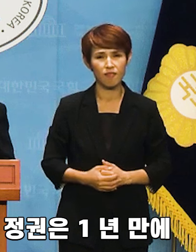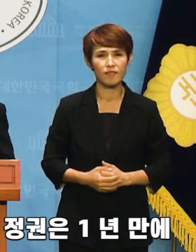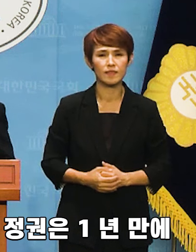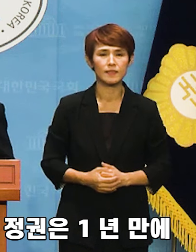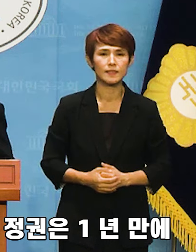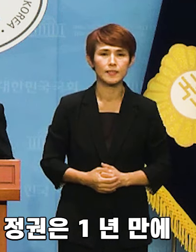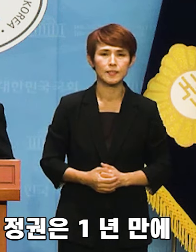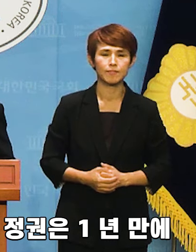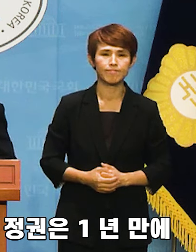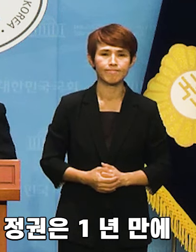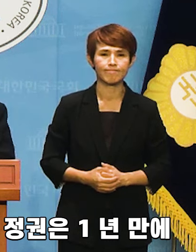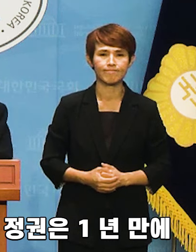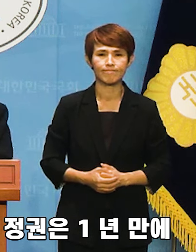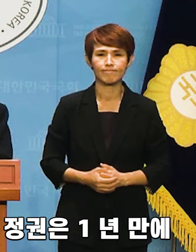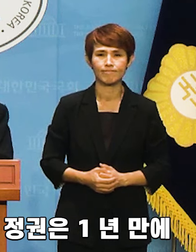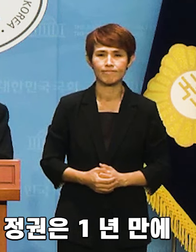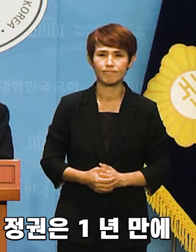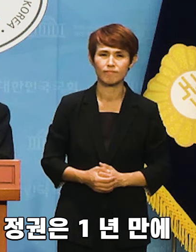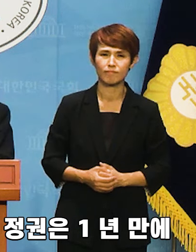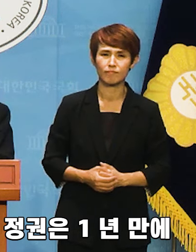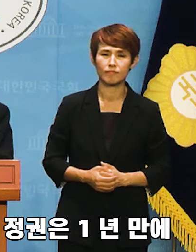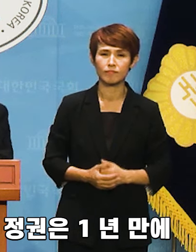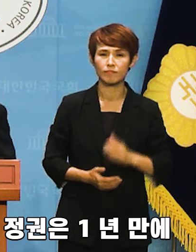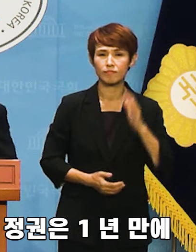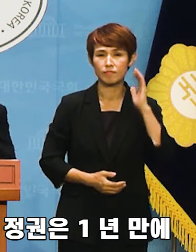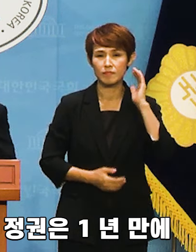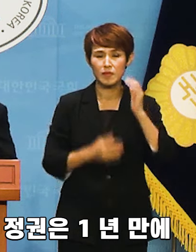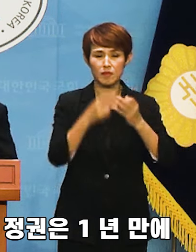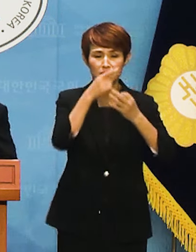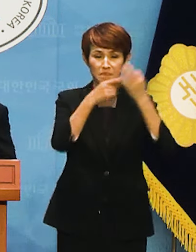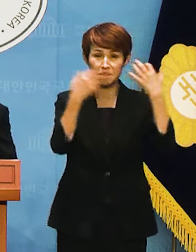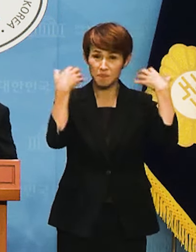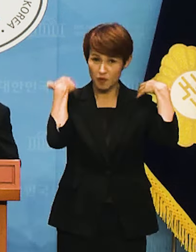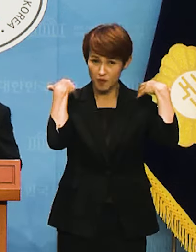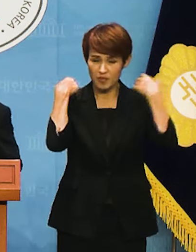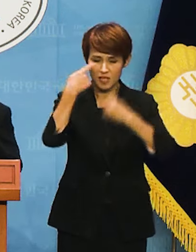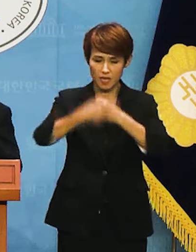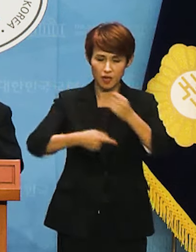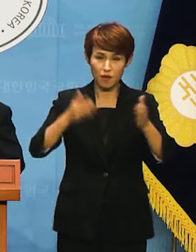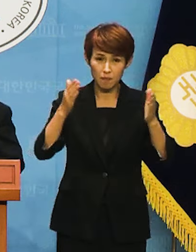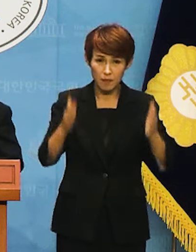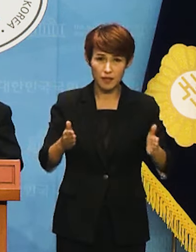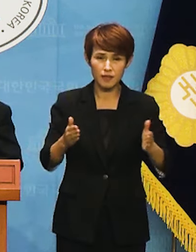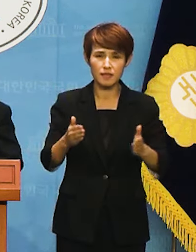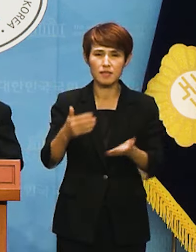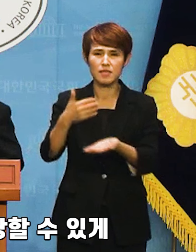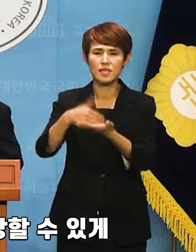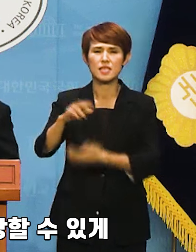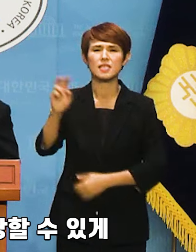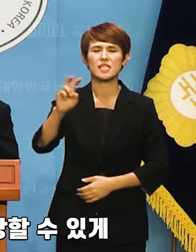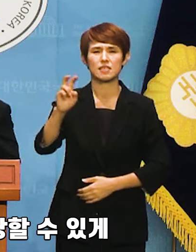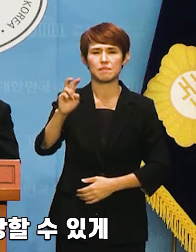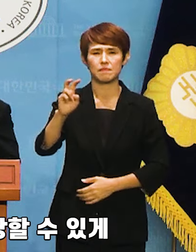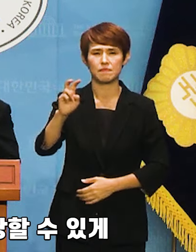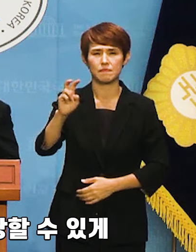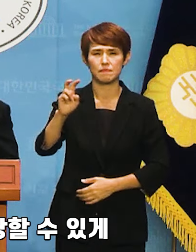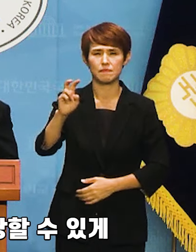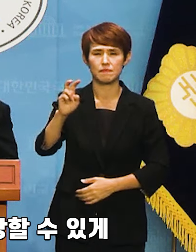다시 한 번 말씀드립니다. 이 정권은 1년 만에 20개 항해 미